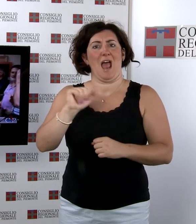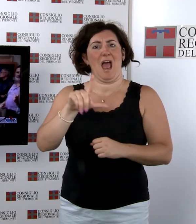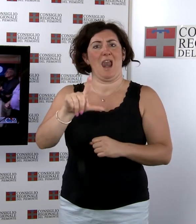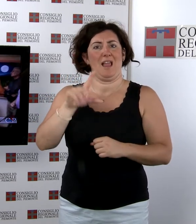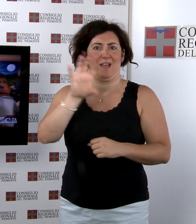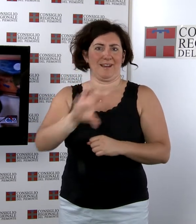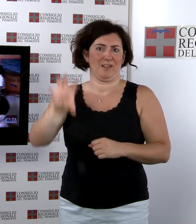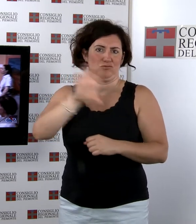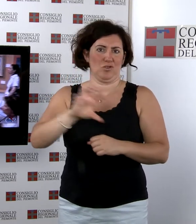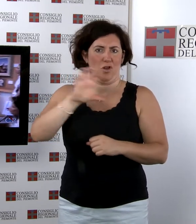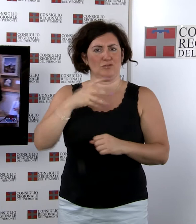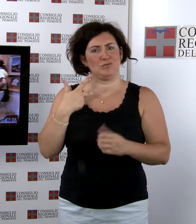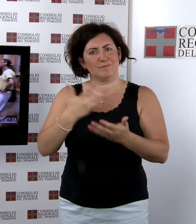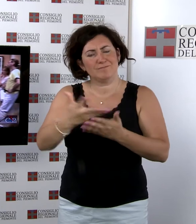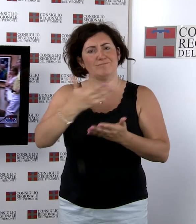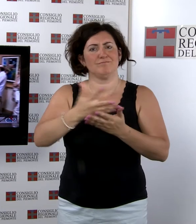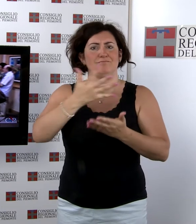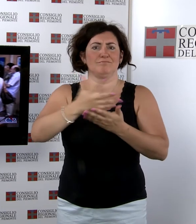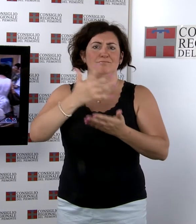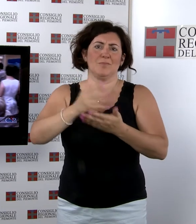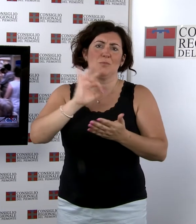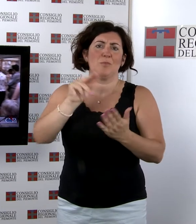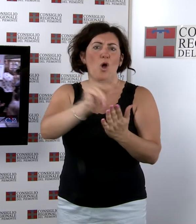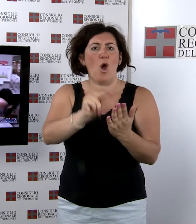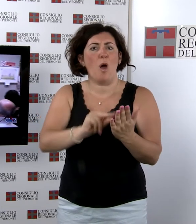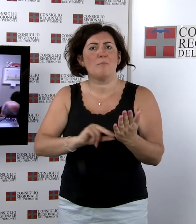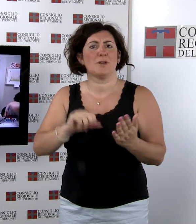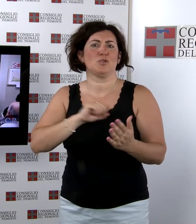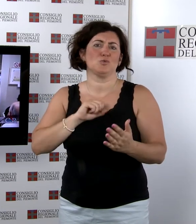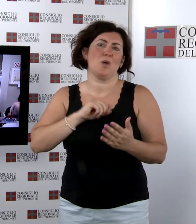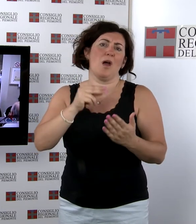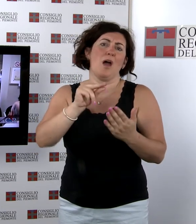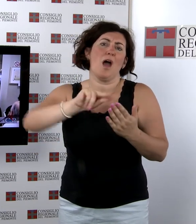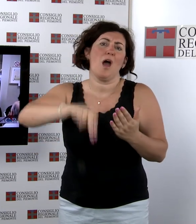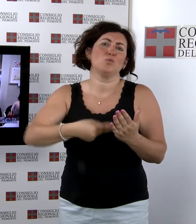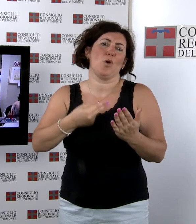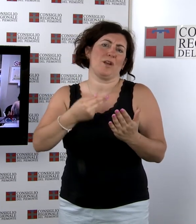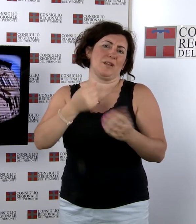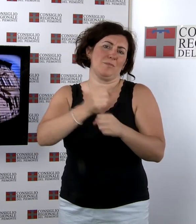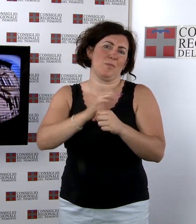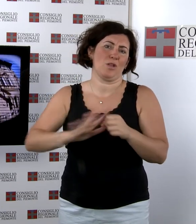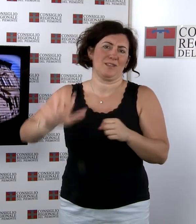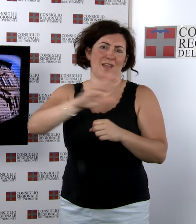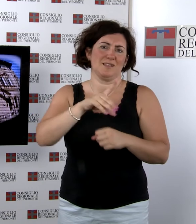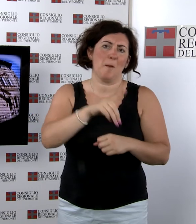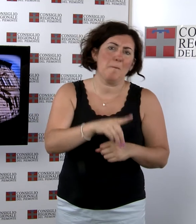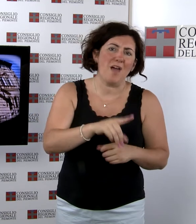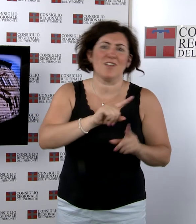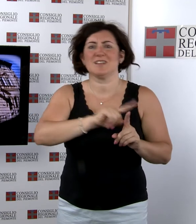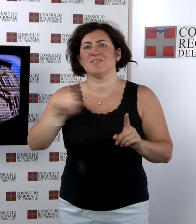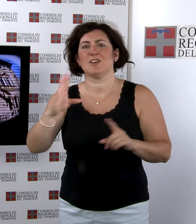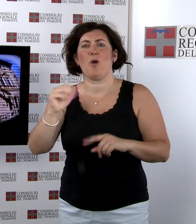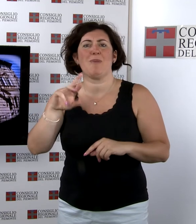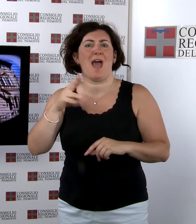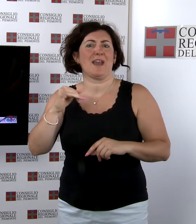Ispirate alle opere narrative e poetiche di autori piemontesi Da Cesare Pavese ad Alessandro Baricco Gli spettacoli di